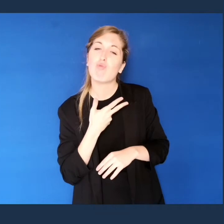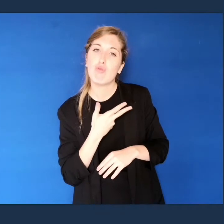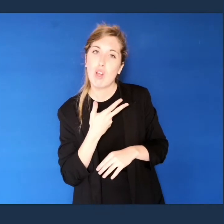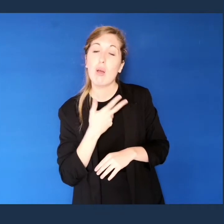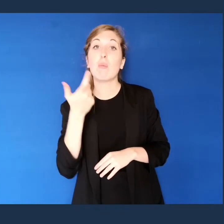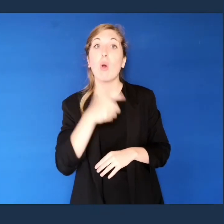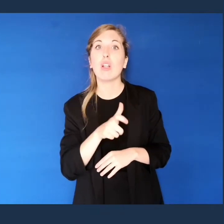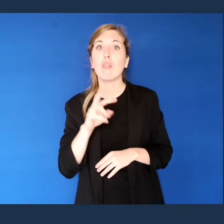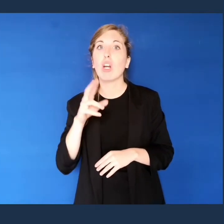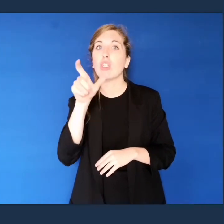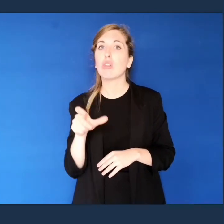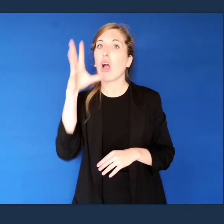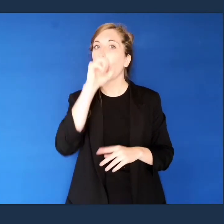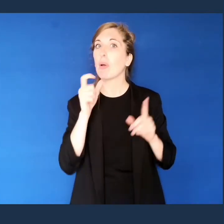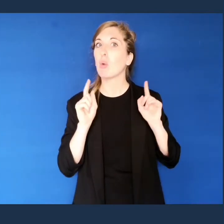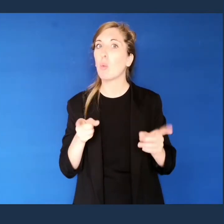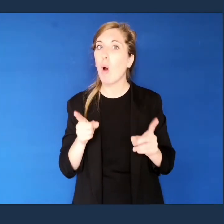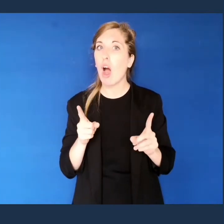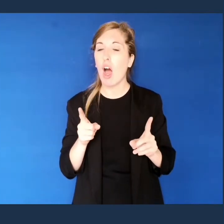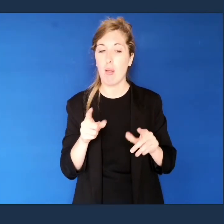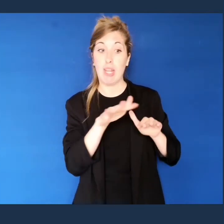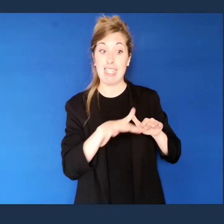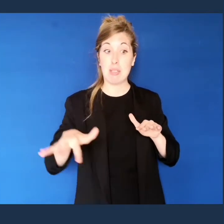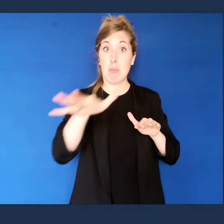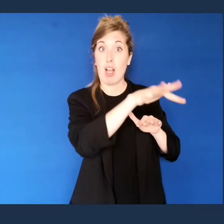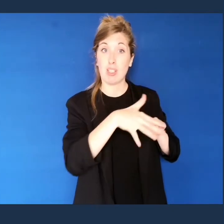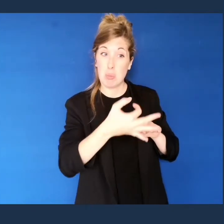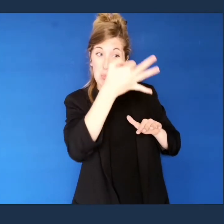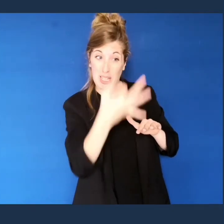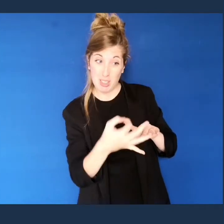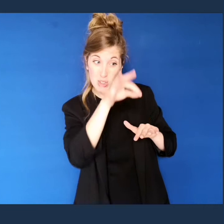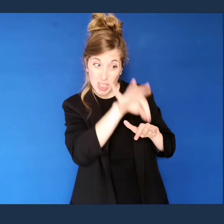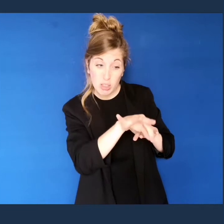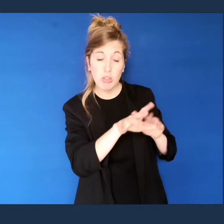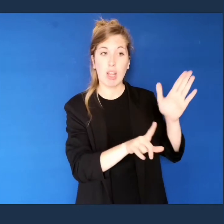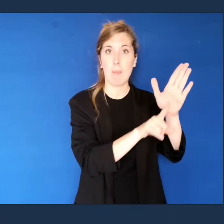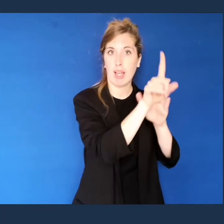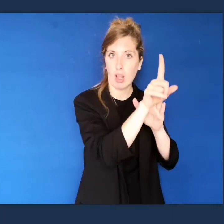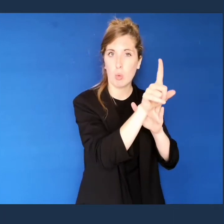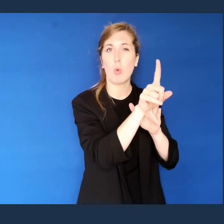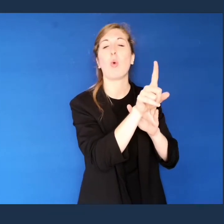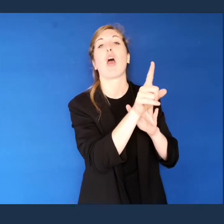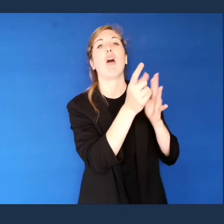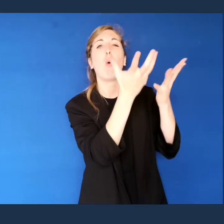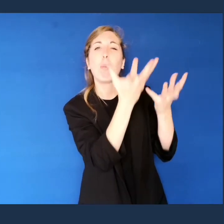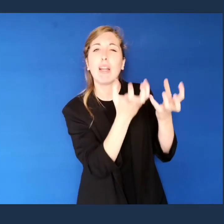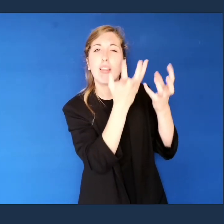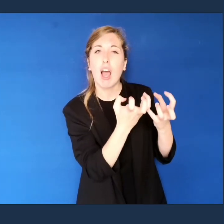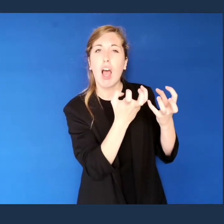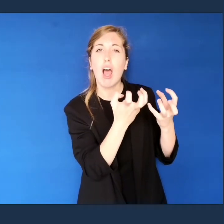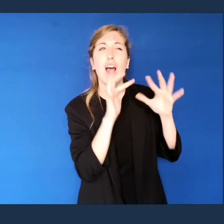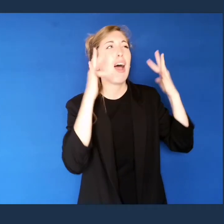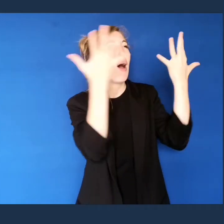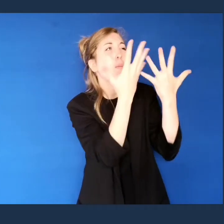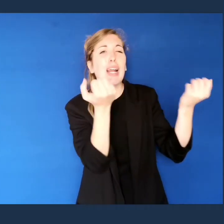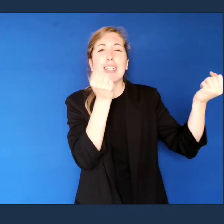che se avesse misurato con precisione i valori della temperatura, umidità, pressione e velocità del vento in un